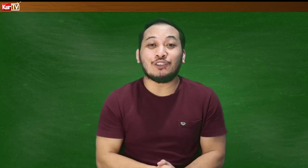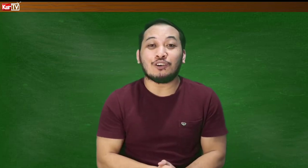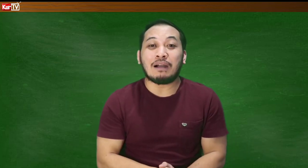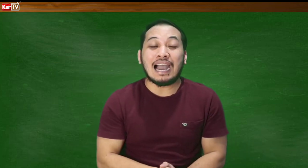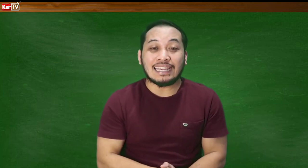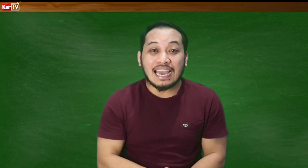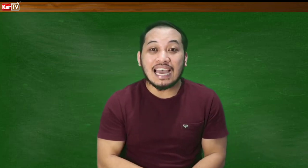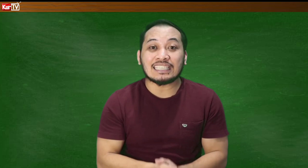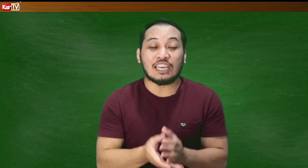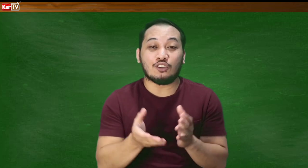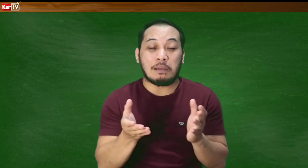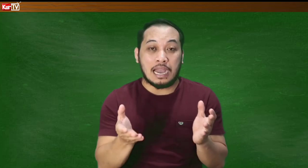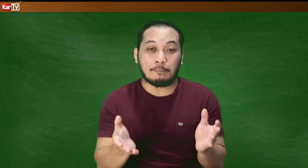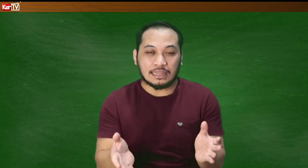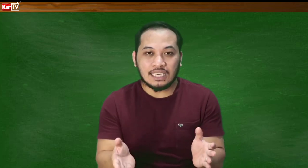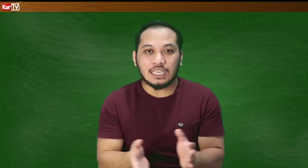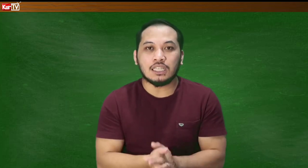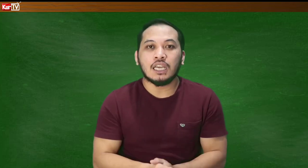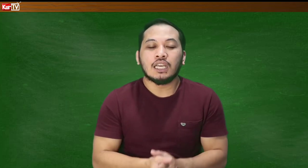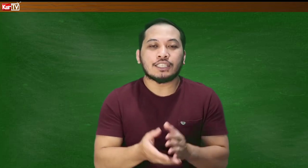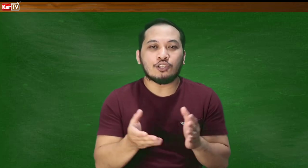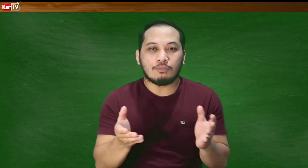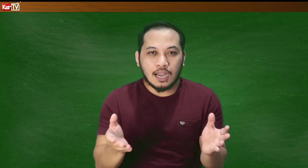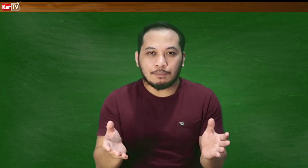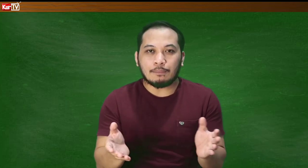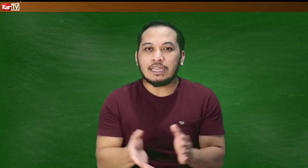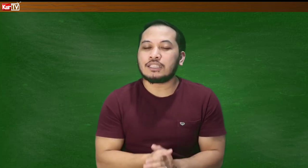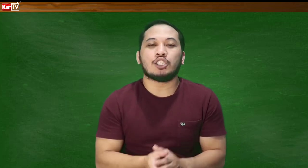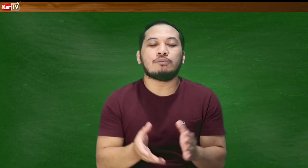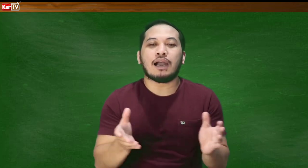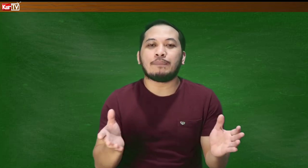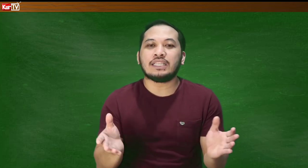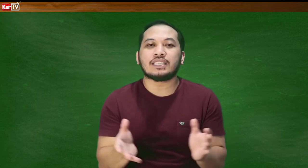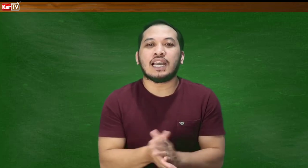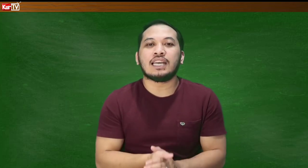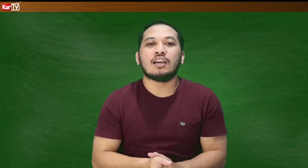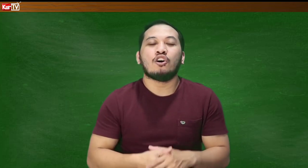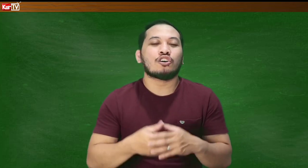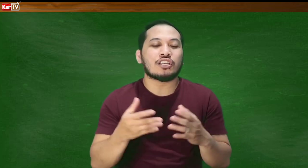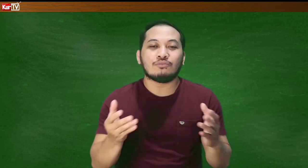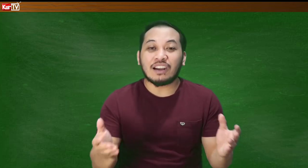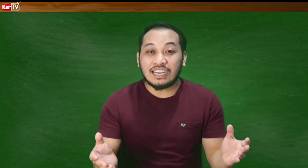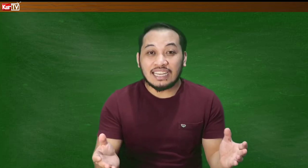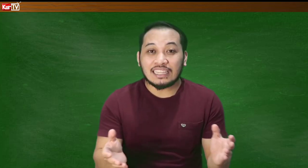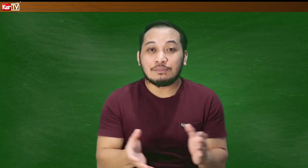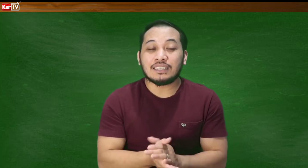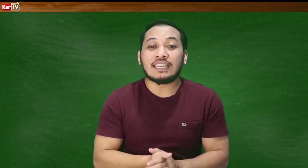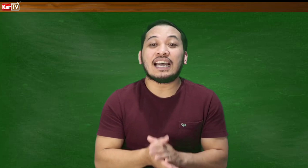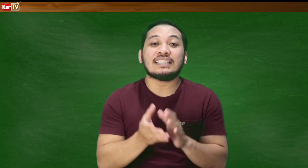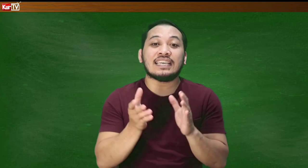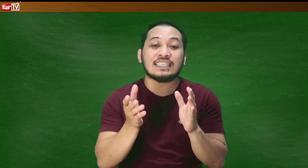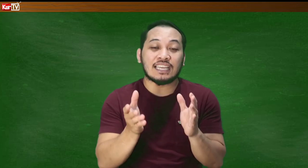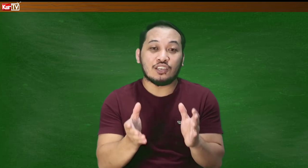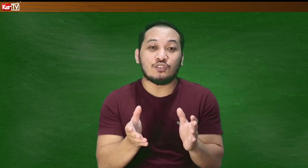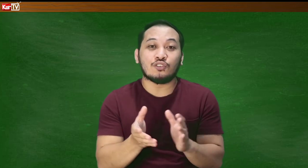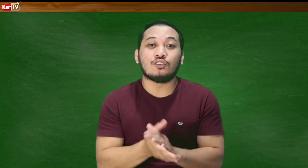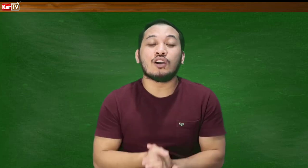inyong mga anak, sa inyong mga kapatid, sa inyong mga kapamilya, sa inyong mga pinsan, o sa inyong mga relatives na naanjan sa inyong